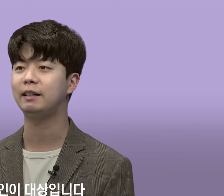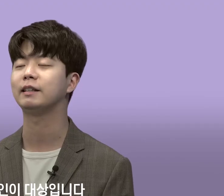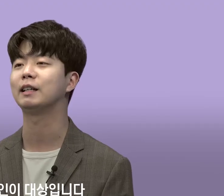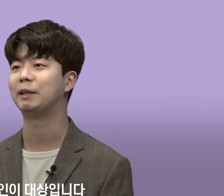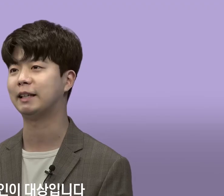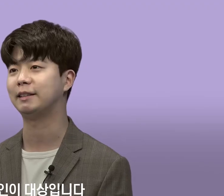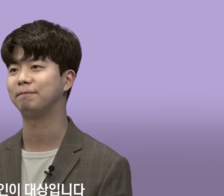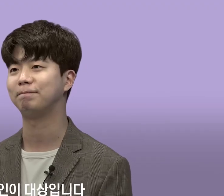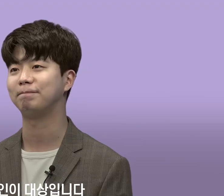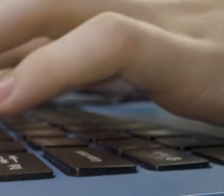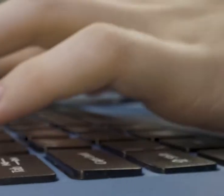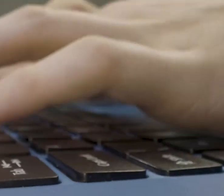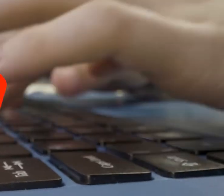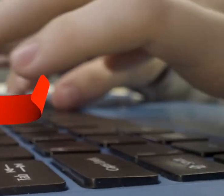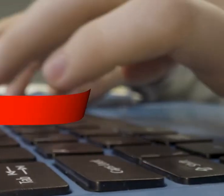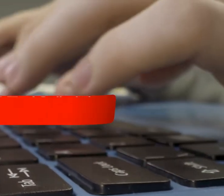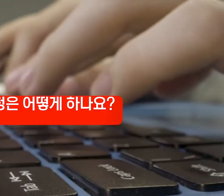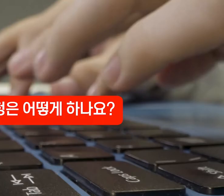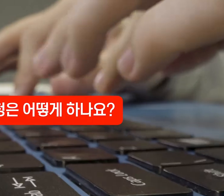장애인이 대상입니다.